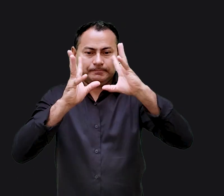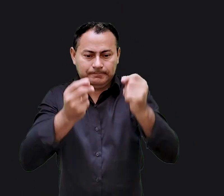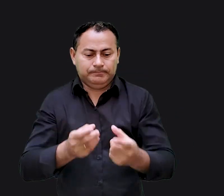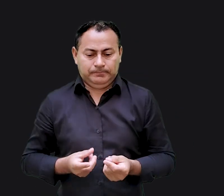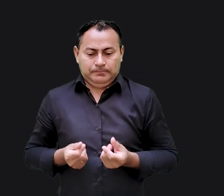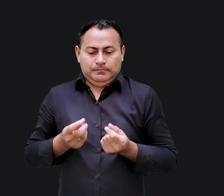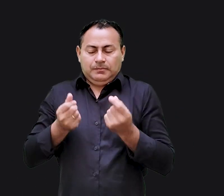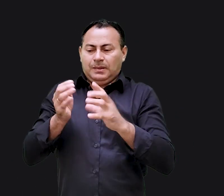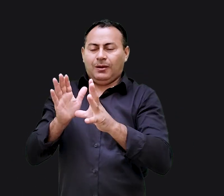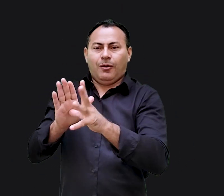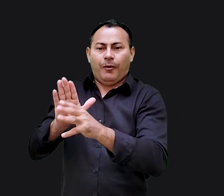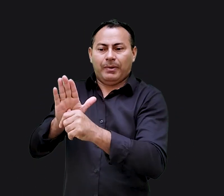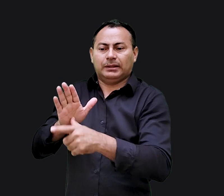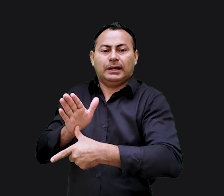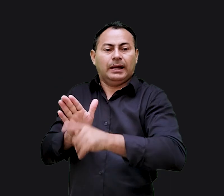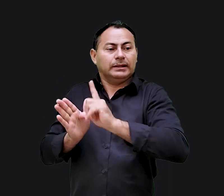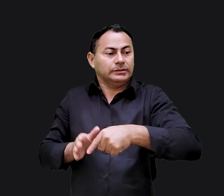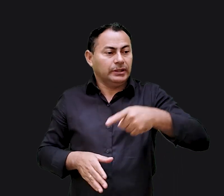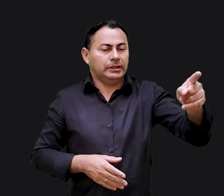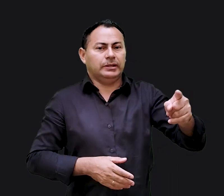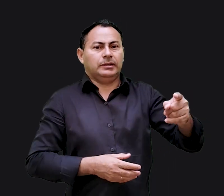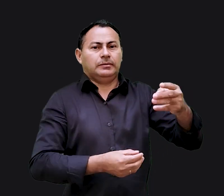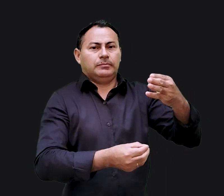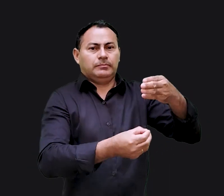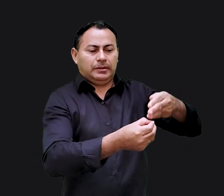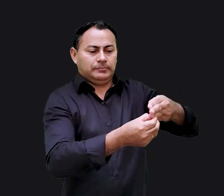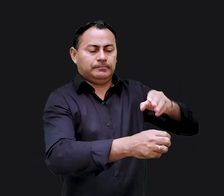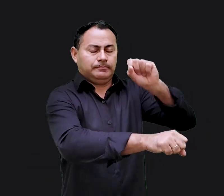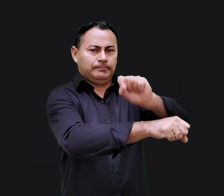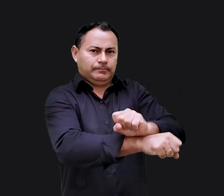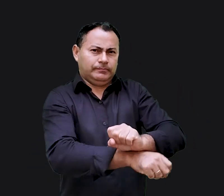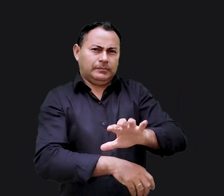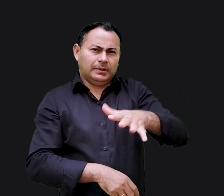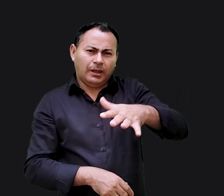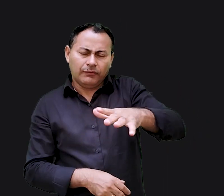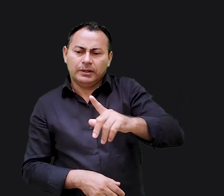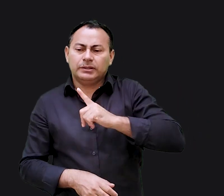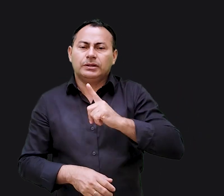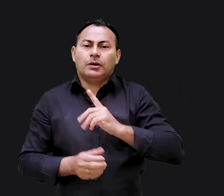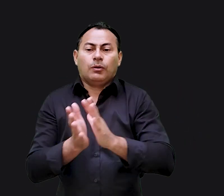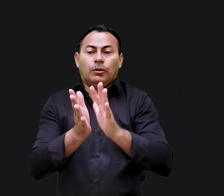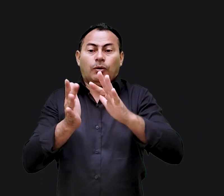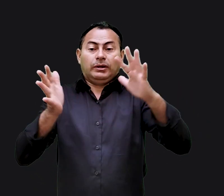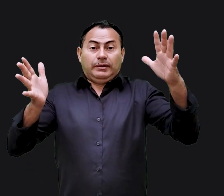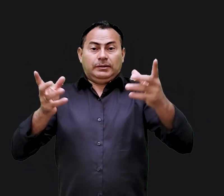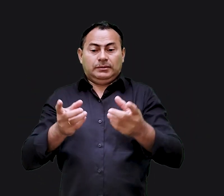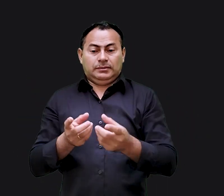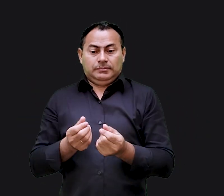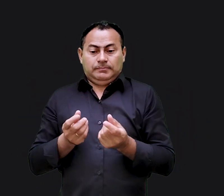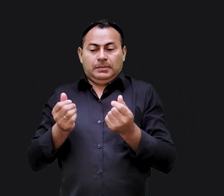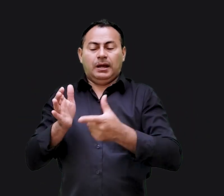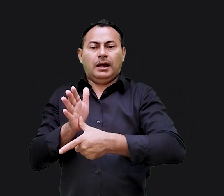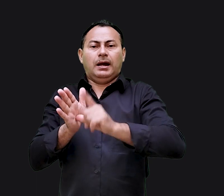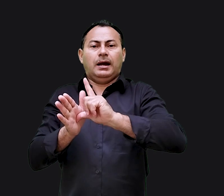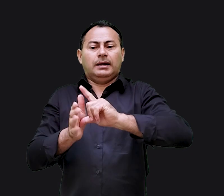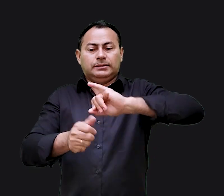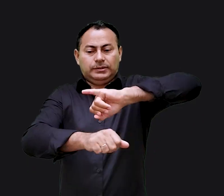tiveram todas as suas riquezas confiscadas antes de irem para o cativeiro. Talvez eles tivessem se gloriado nas riquezas antes de